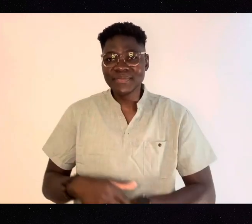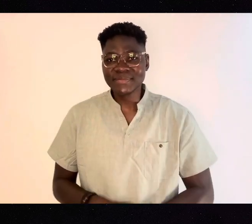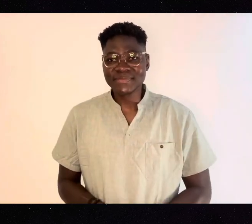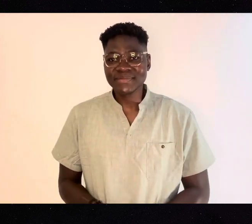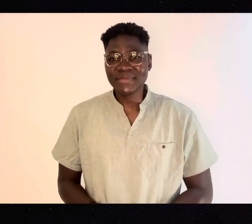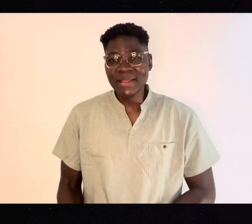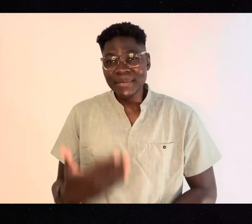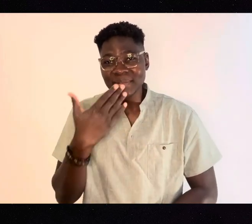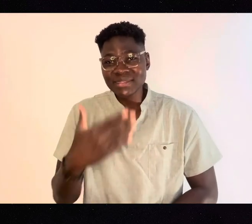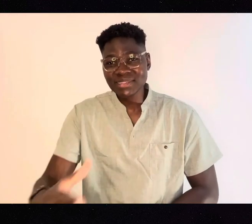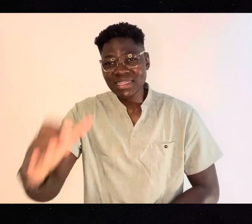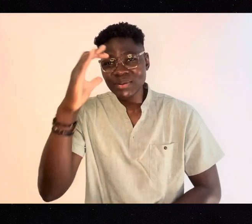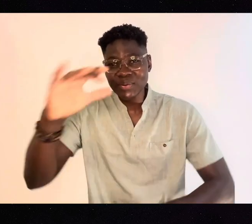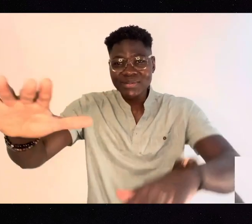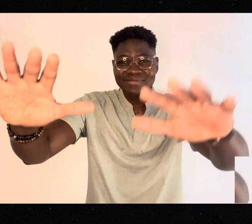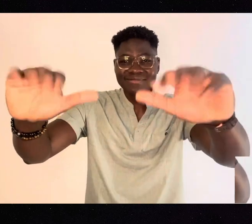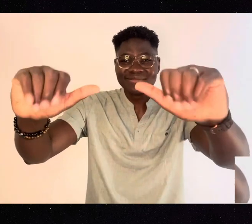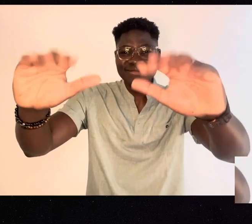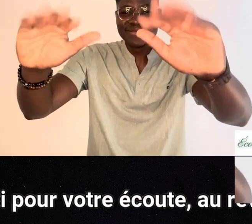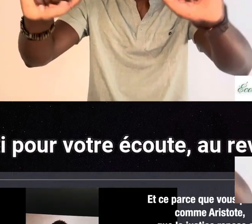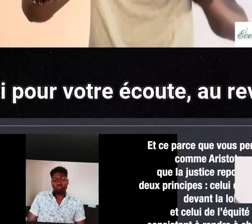meilleur avenir. Merci pour votre écoute. Au revoir.